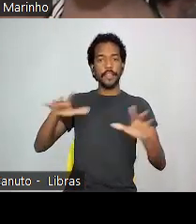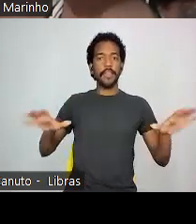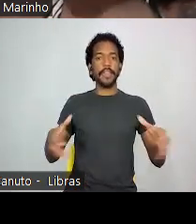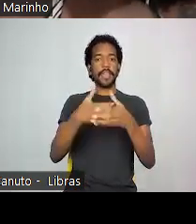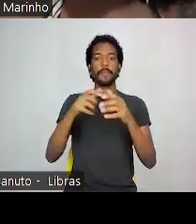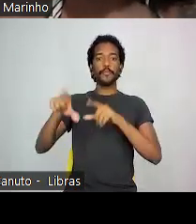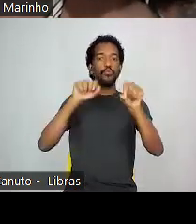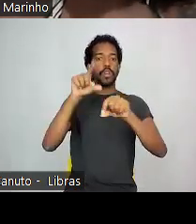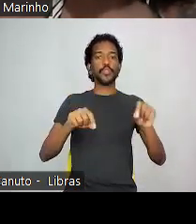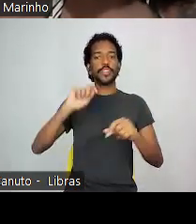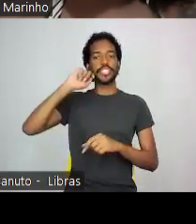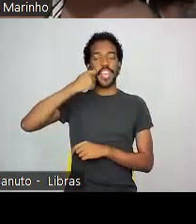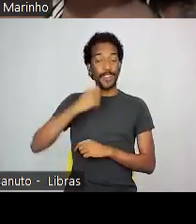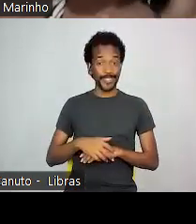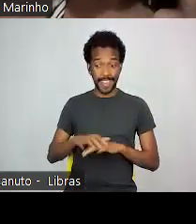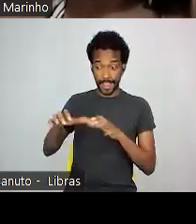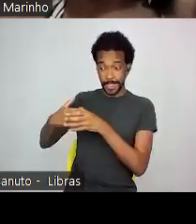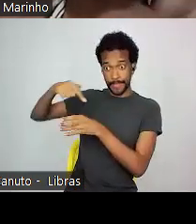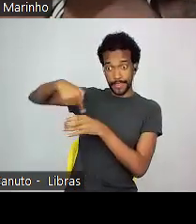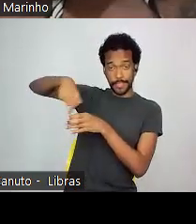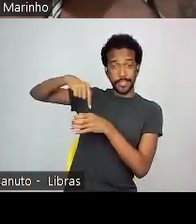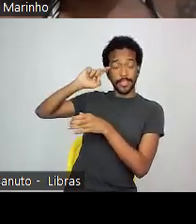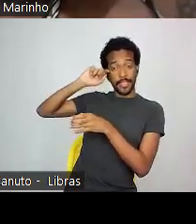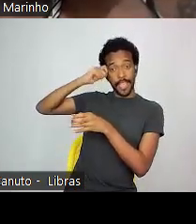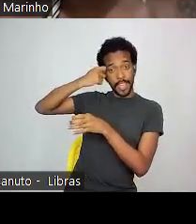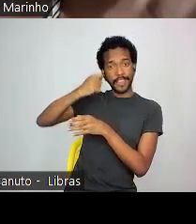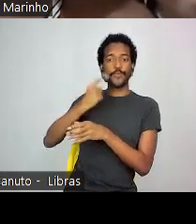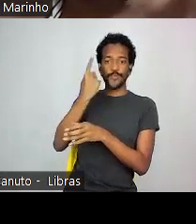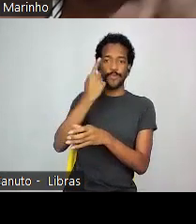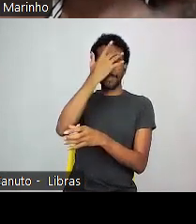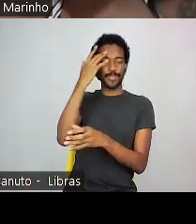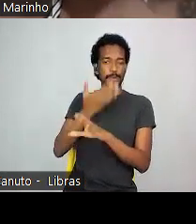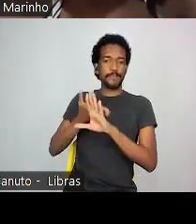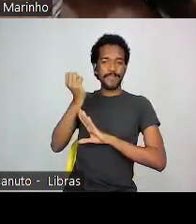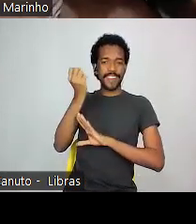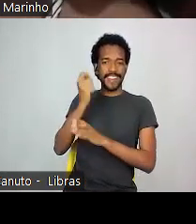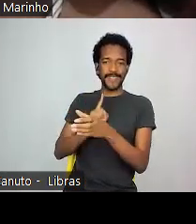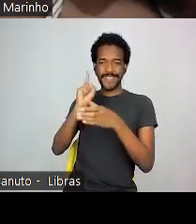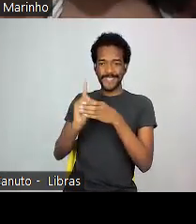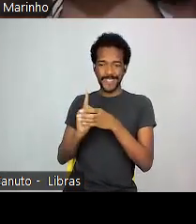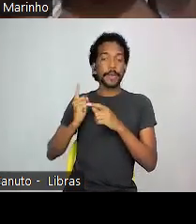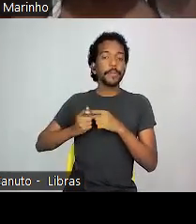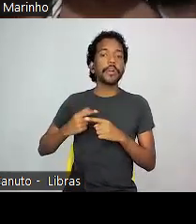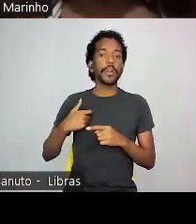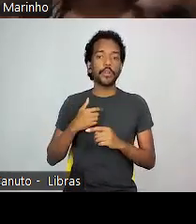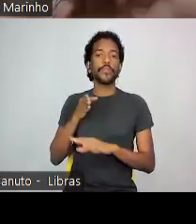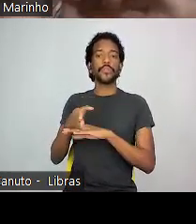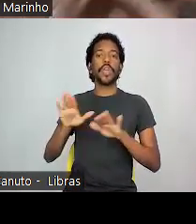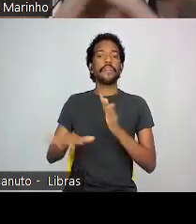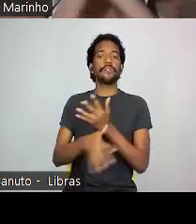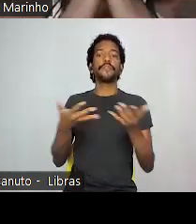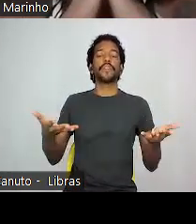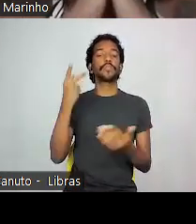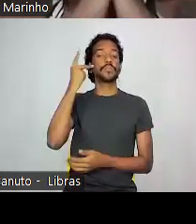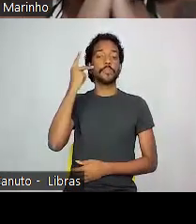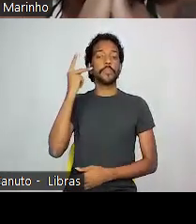de curadores negros com o Branquinho lá. Por que eu estou dizendo com o Branquinho lá? Eu estive em um evento aí em São Paulo, no Instituto